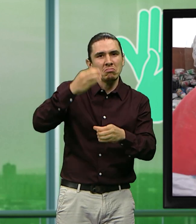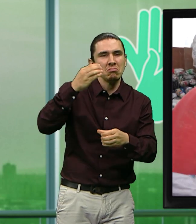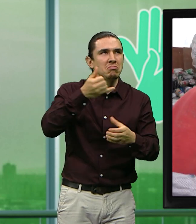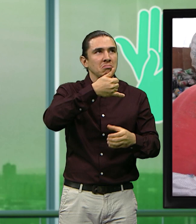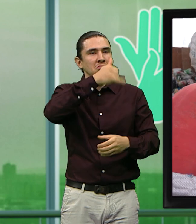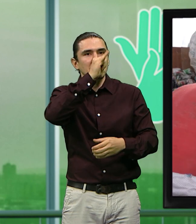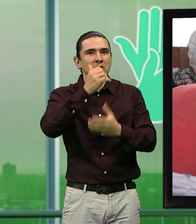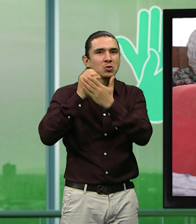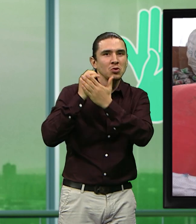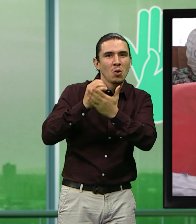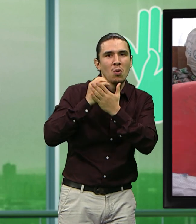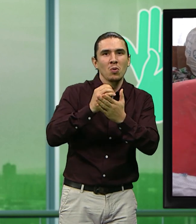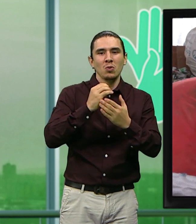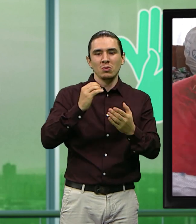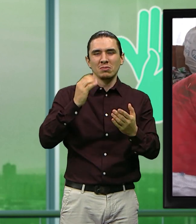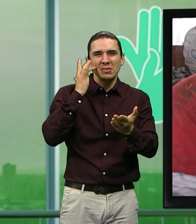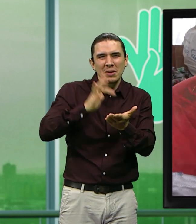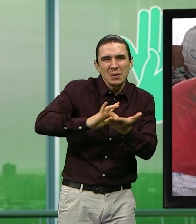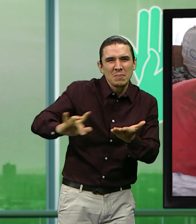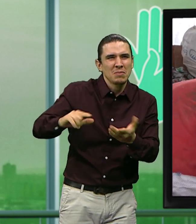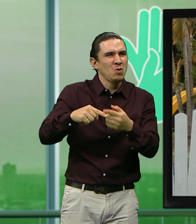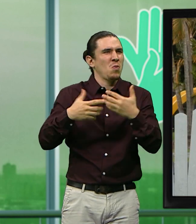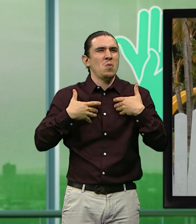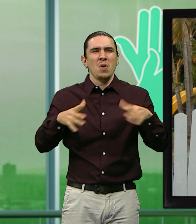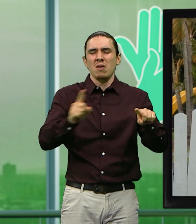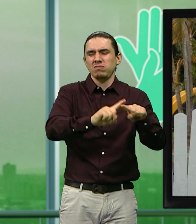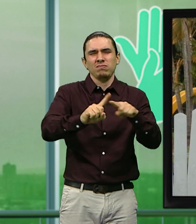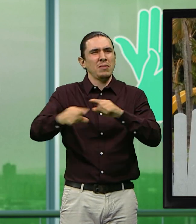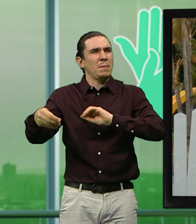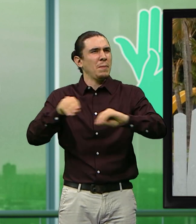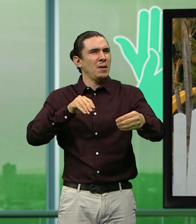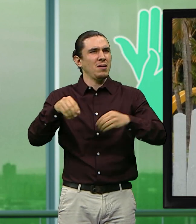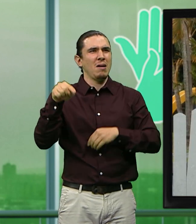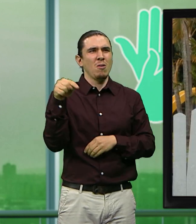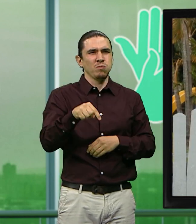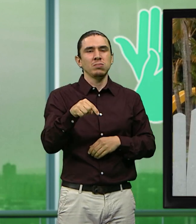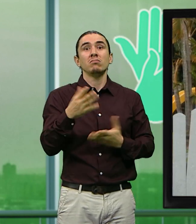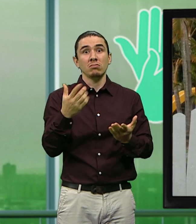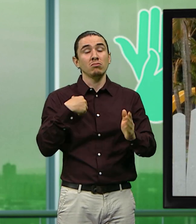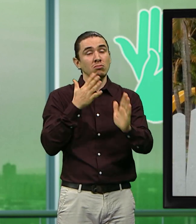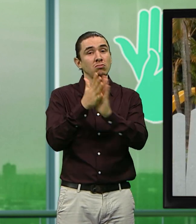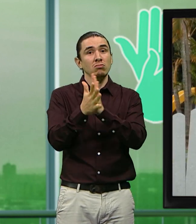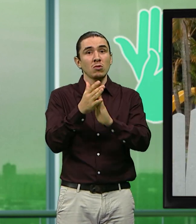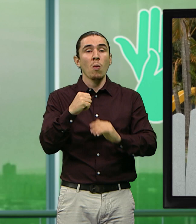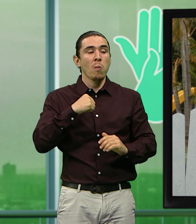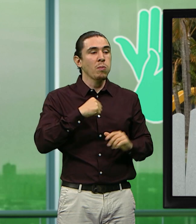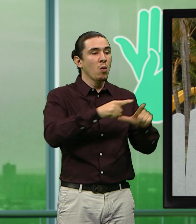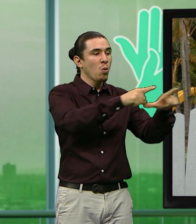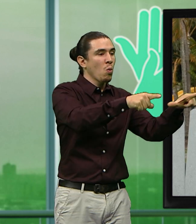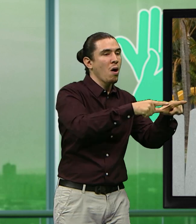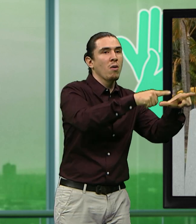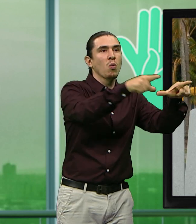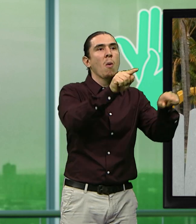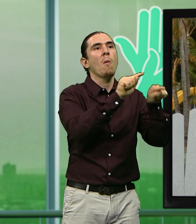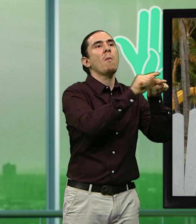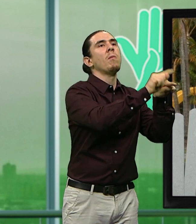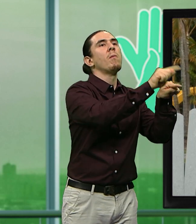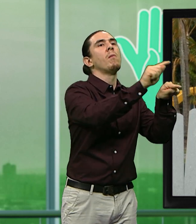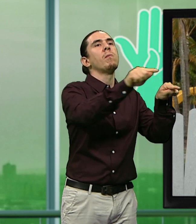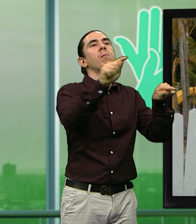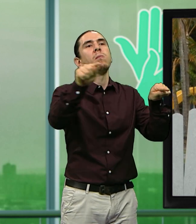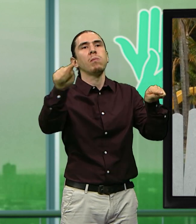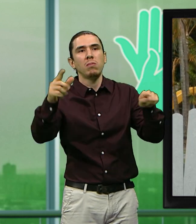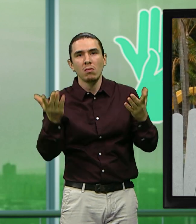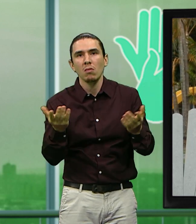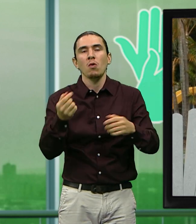detergente, de límpido, de yogur. Y luego esa botella los invitamos que la lleven a los puntos de acopio que tenemos establecidos